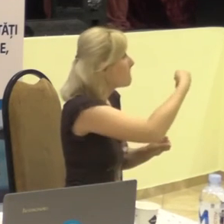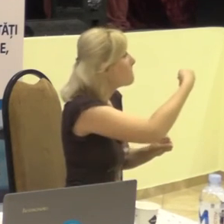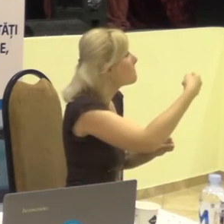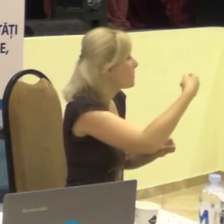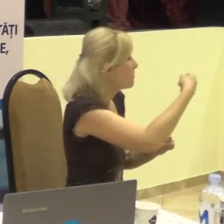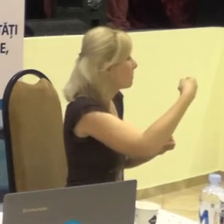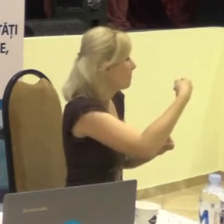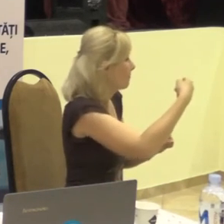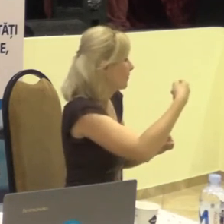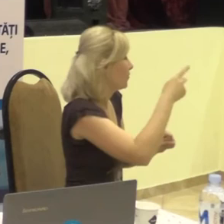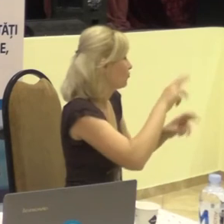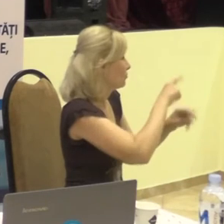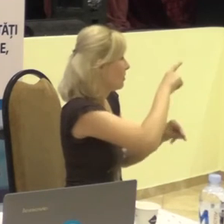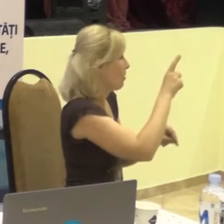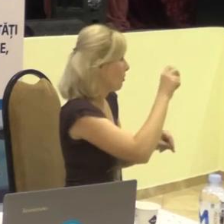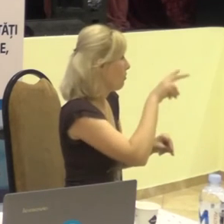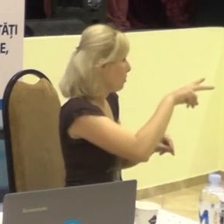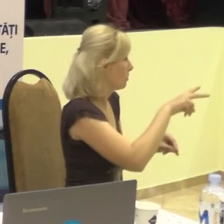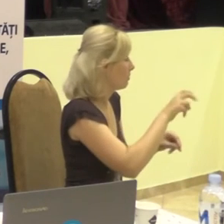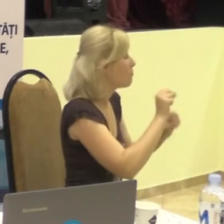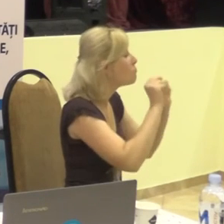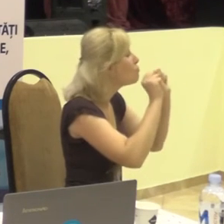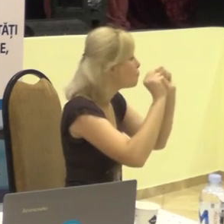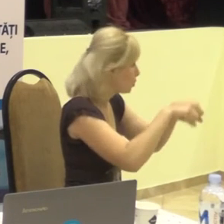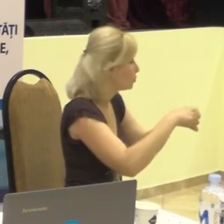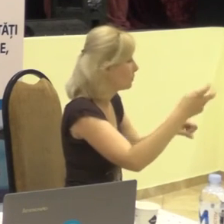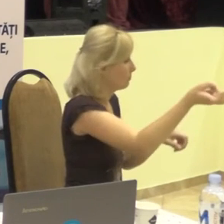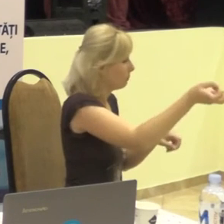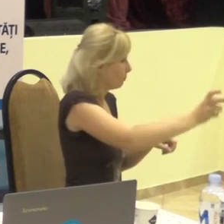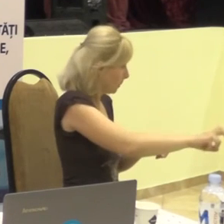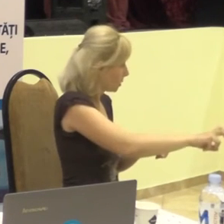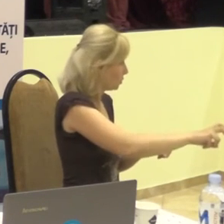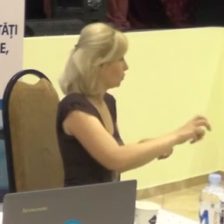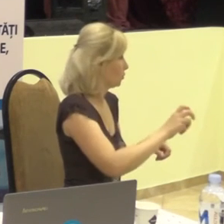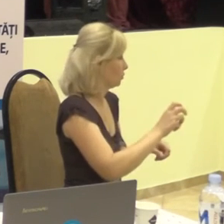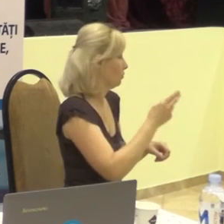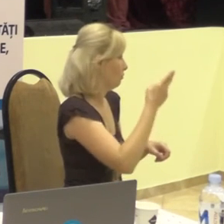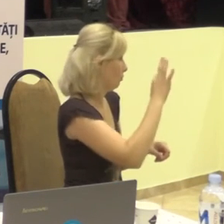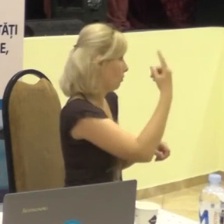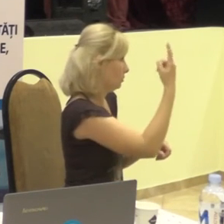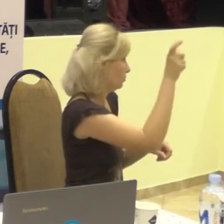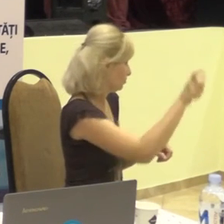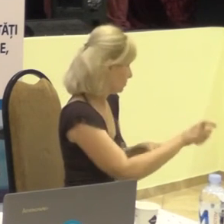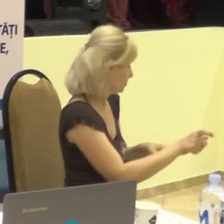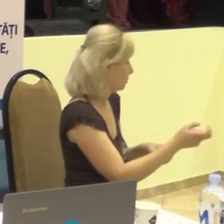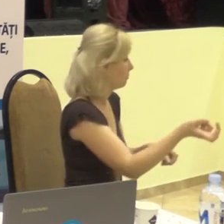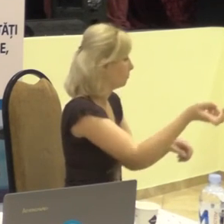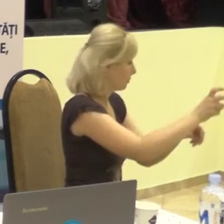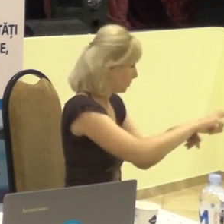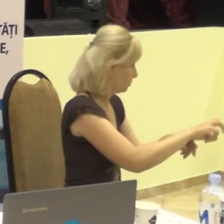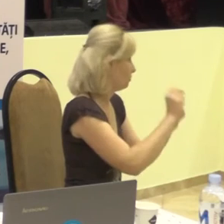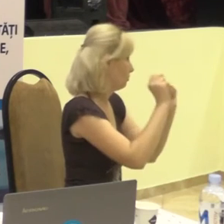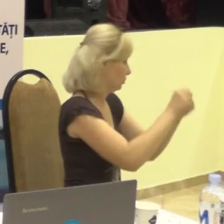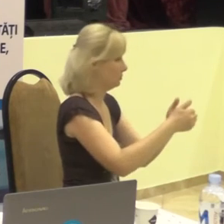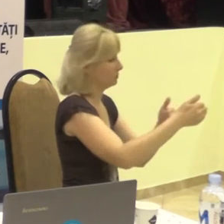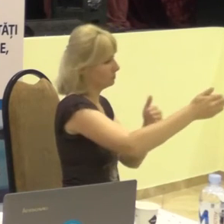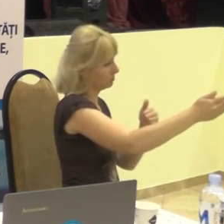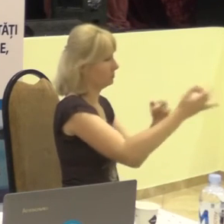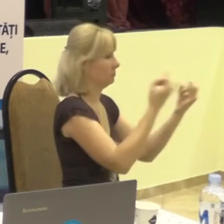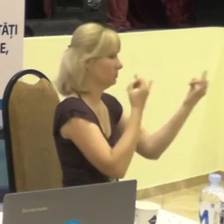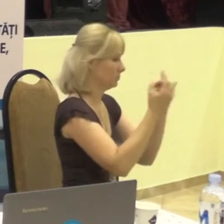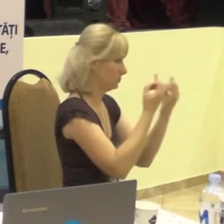asociației surselor se poate de veni și la distanță,